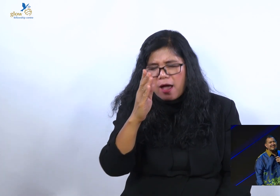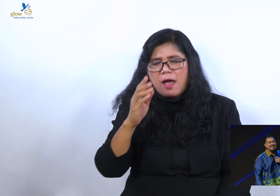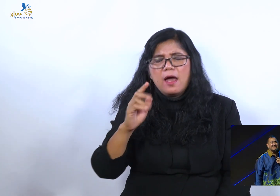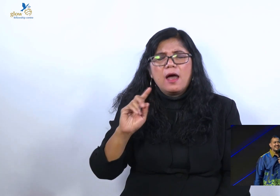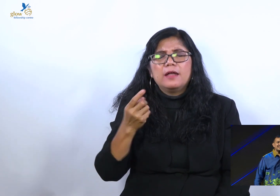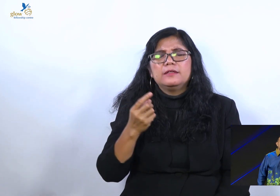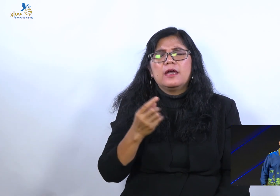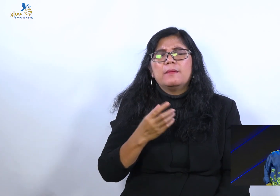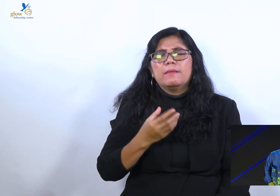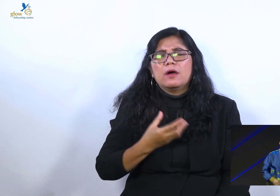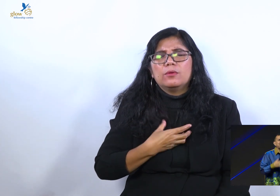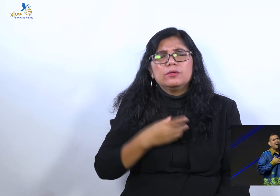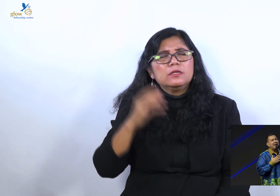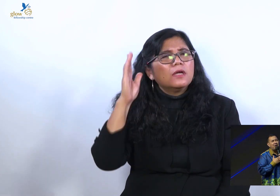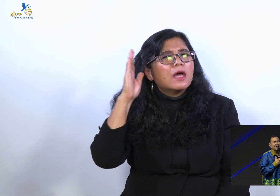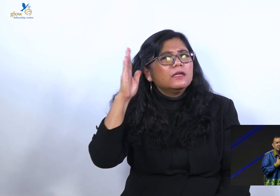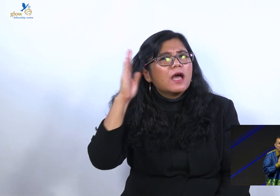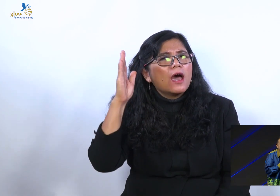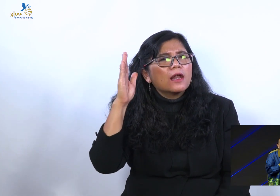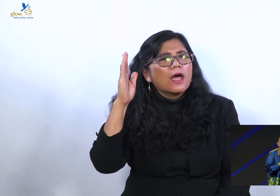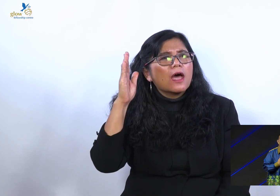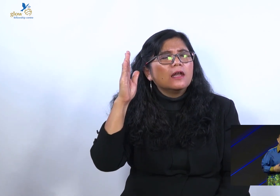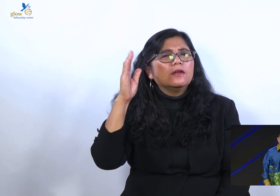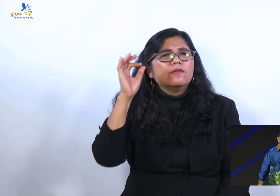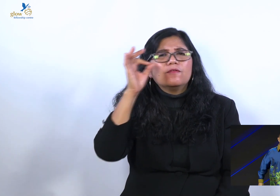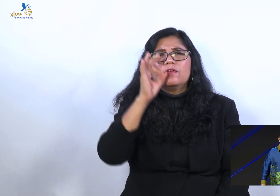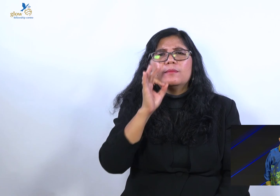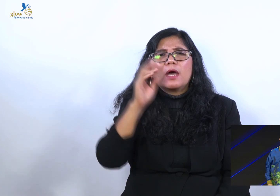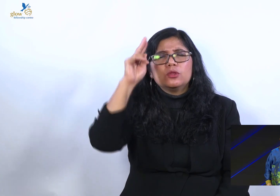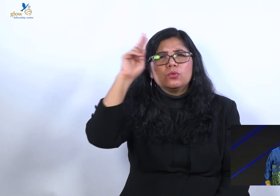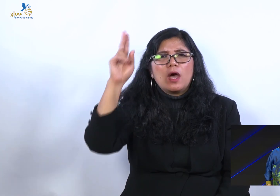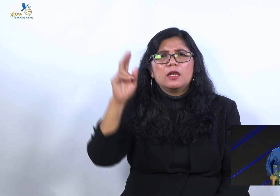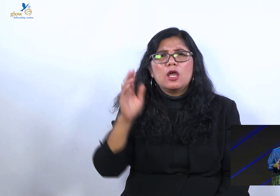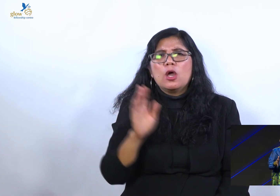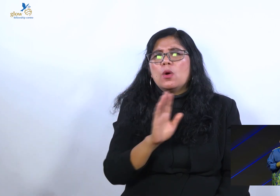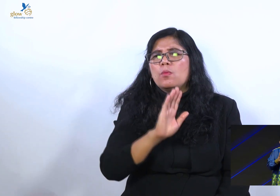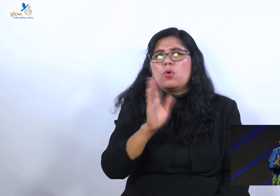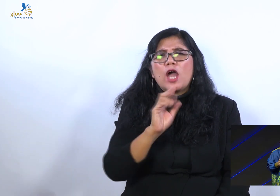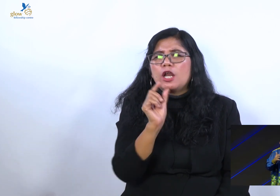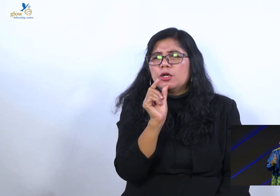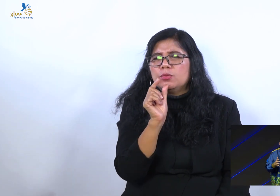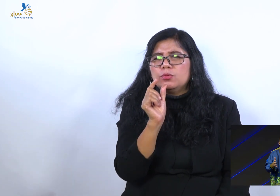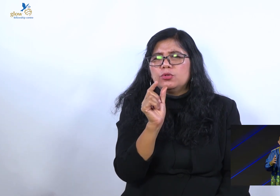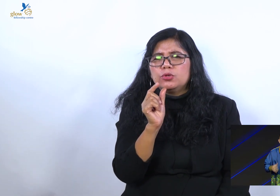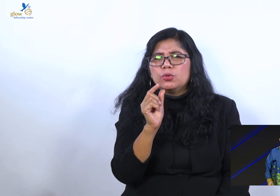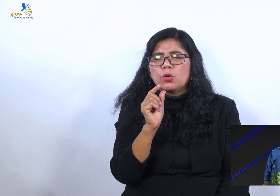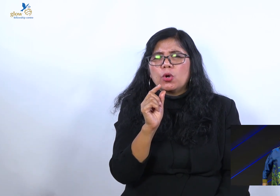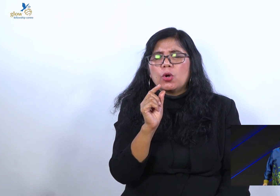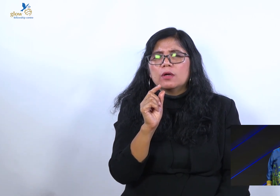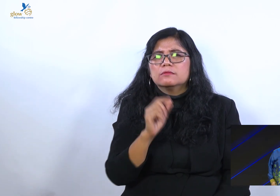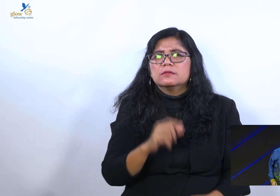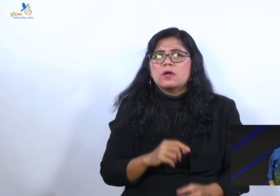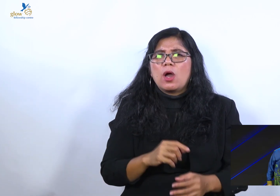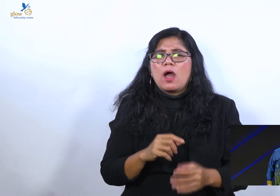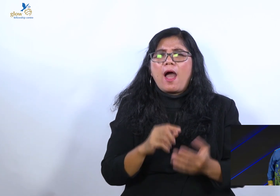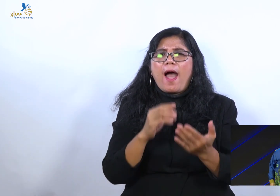-dengaran. Not my own agenda. Bukan agenda kita sendiri.